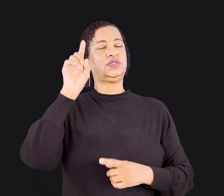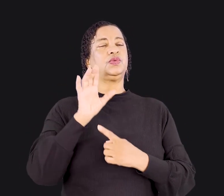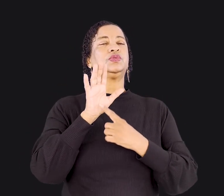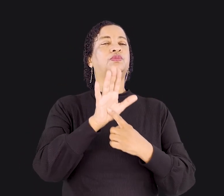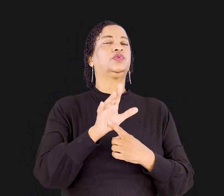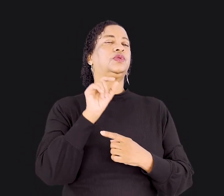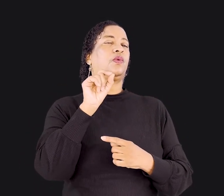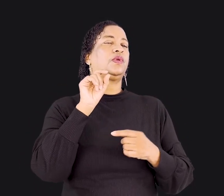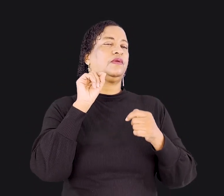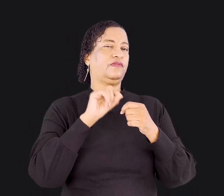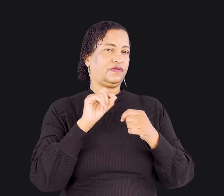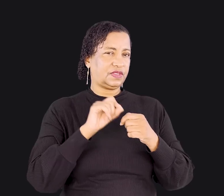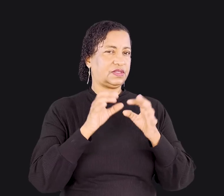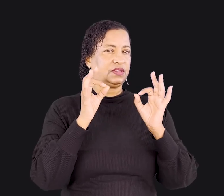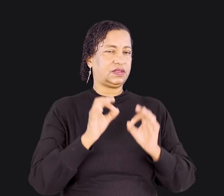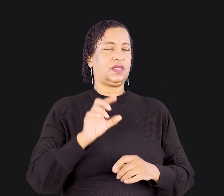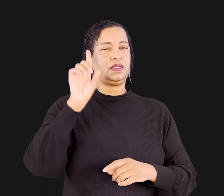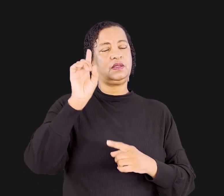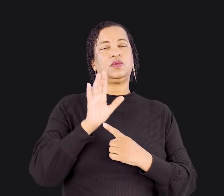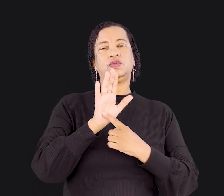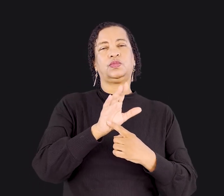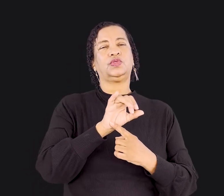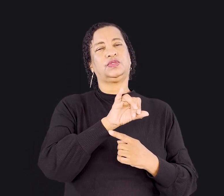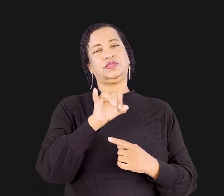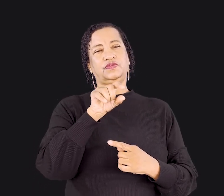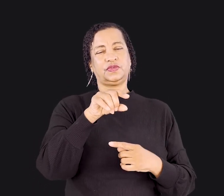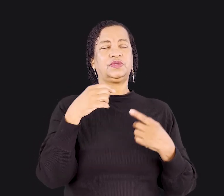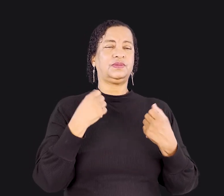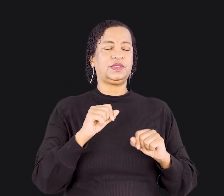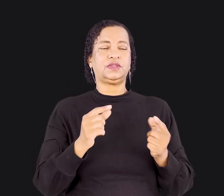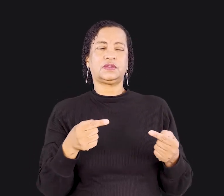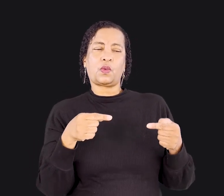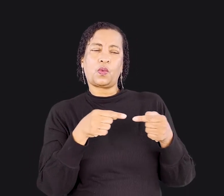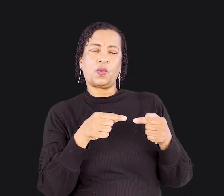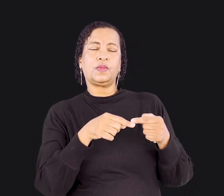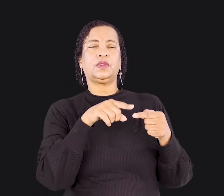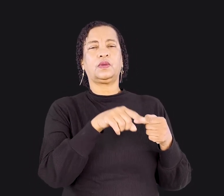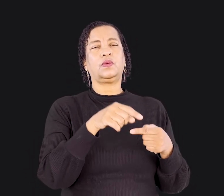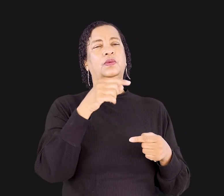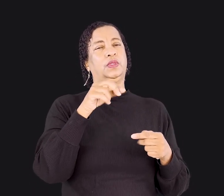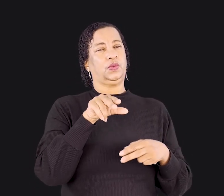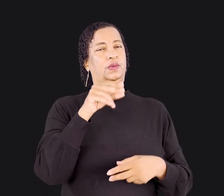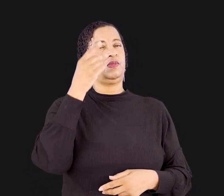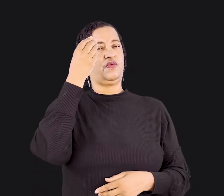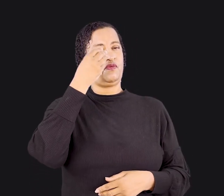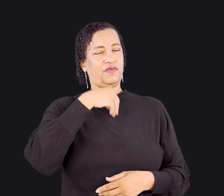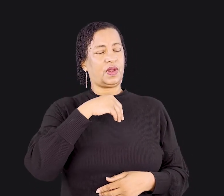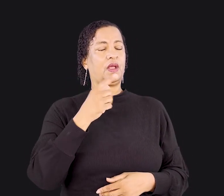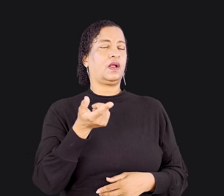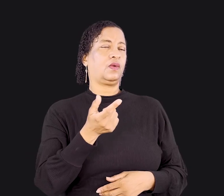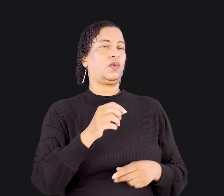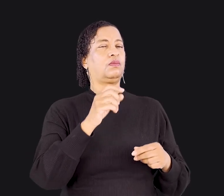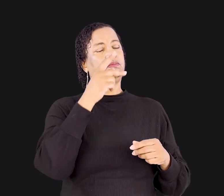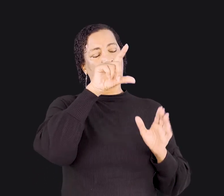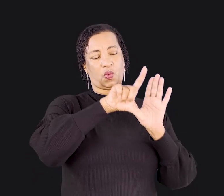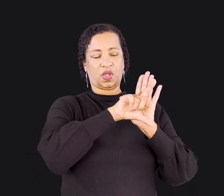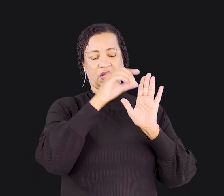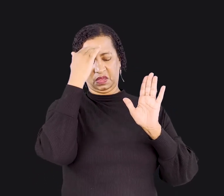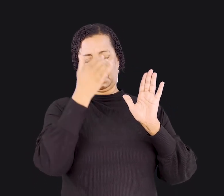você o que fazer. Deus vai mostrar se você deve ou não se ajustar ao irmão mais fraco, legalista ou religioso, vamos dizer assim.